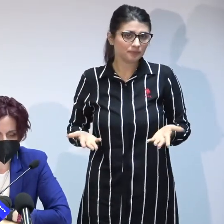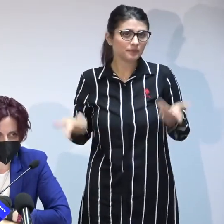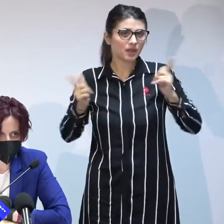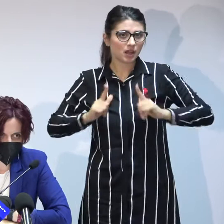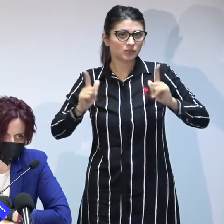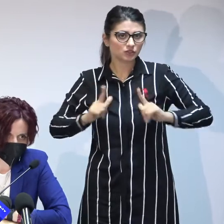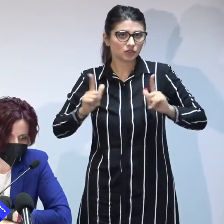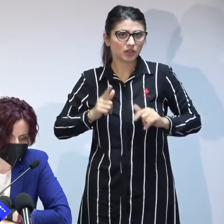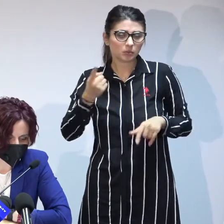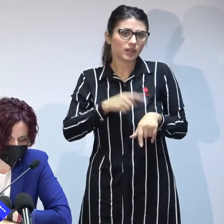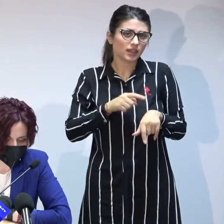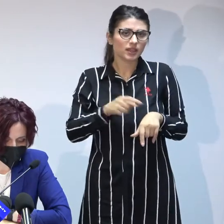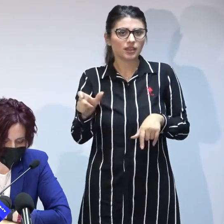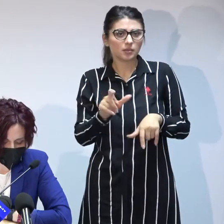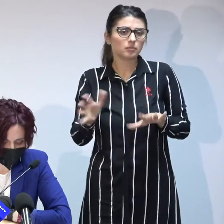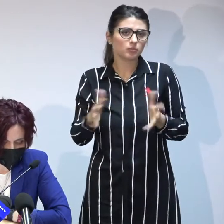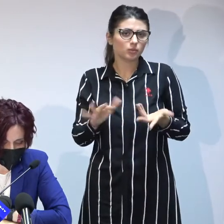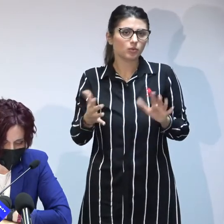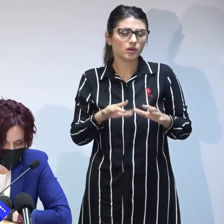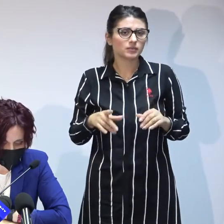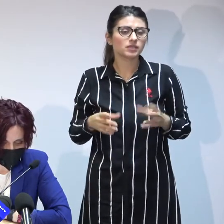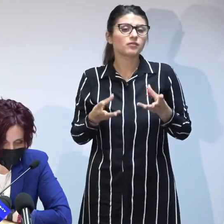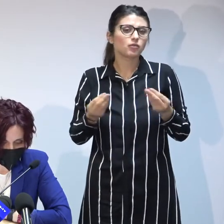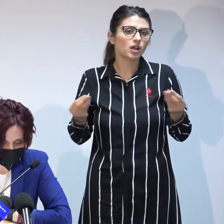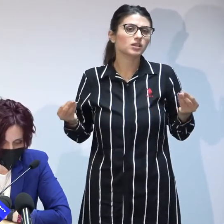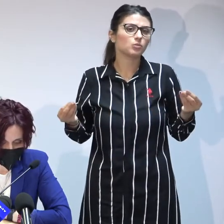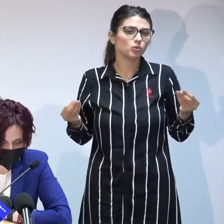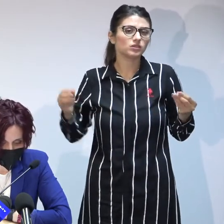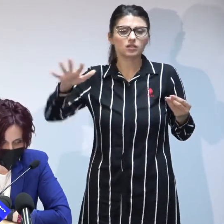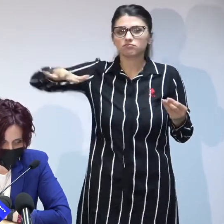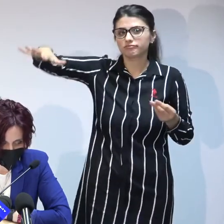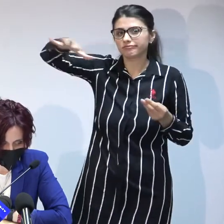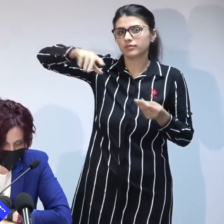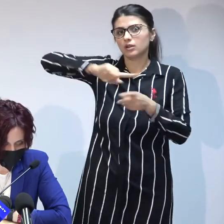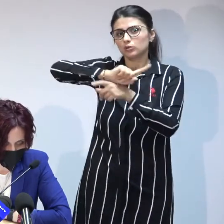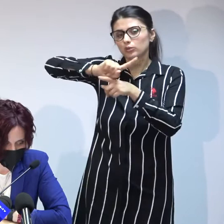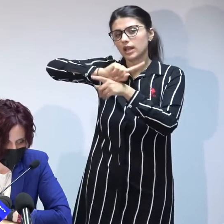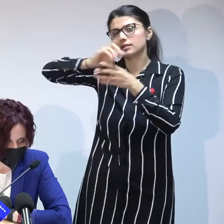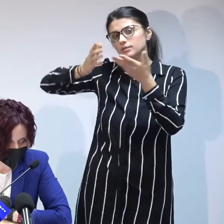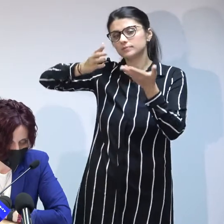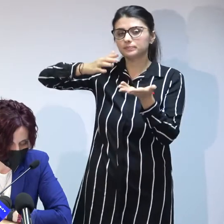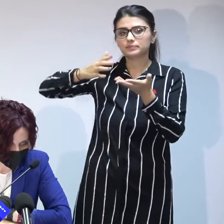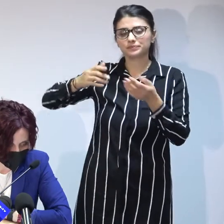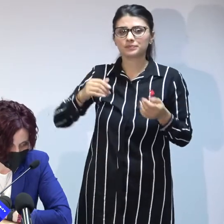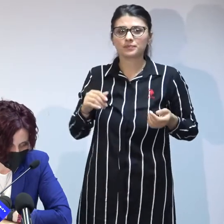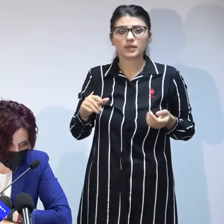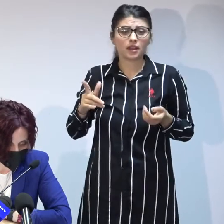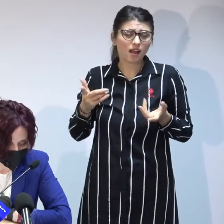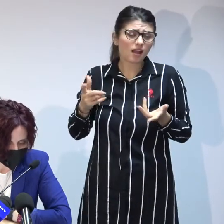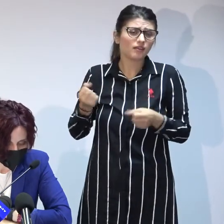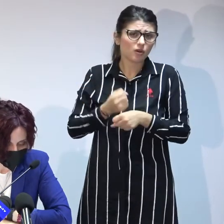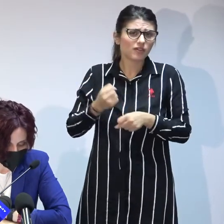este doar o chestiune de timp probabil sunt foarte multe aspecte tehnice acolo care ar îmbunătăți cumva această